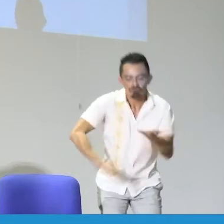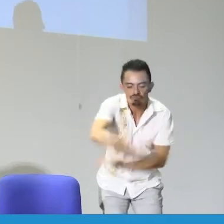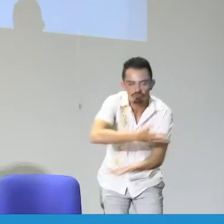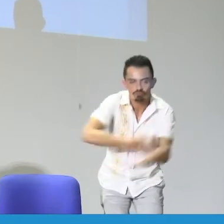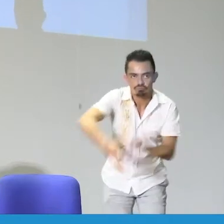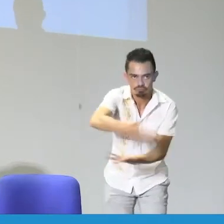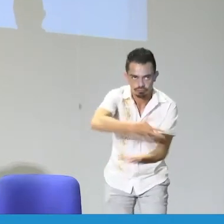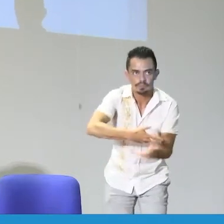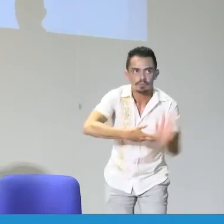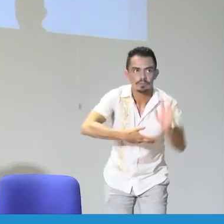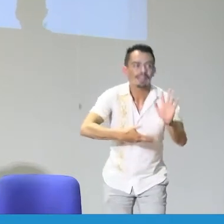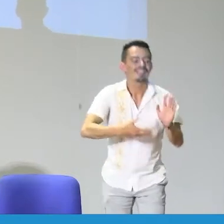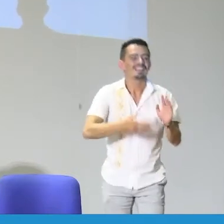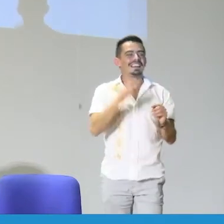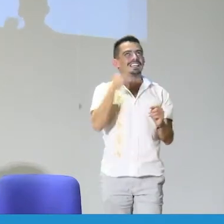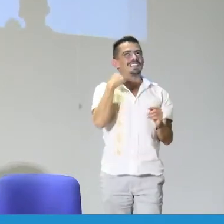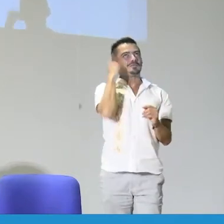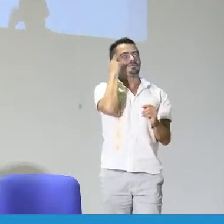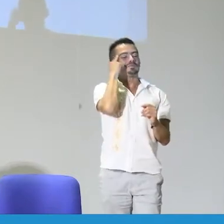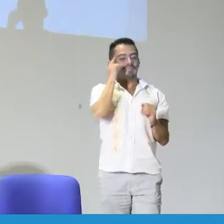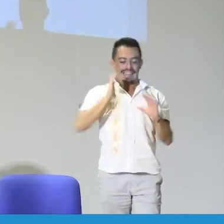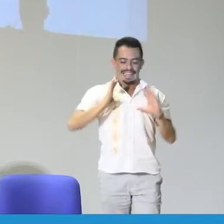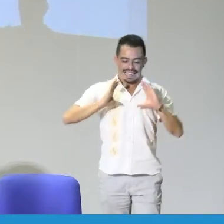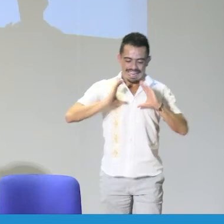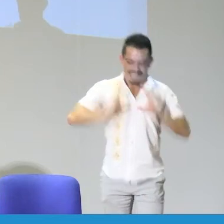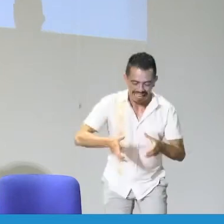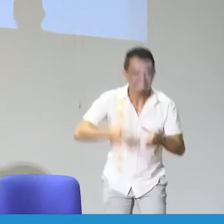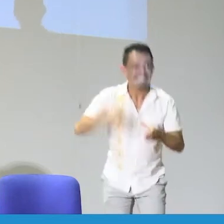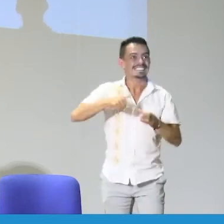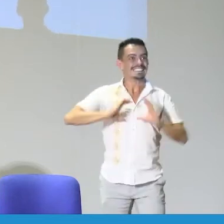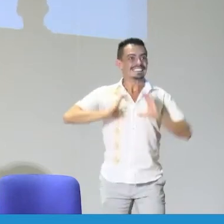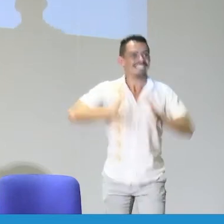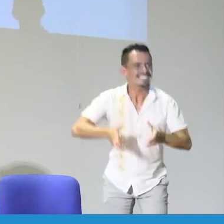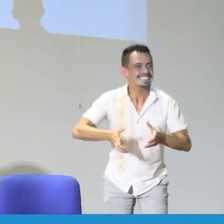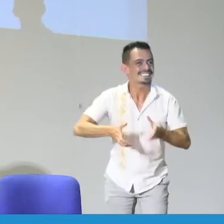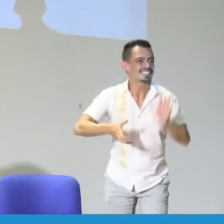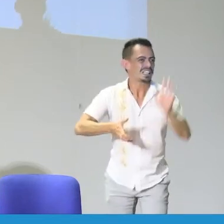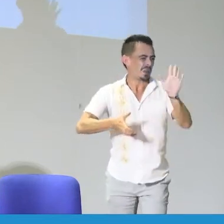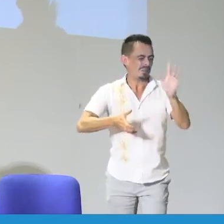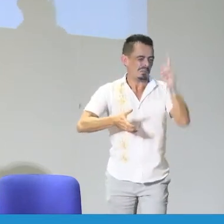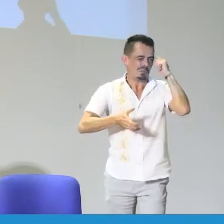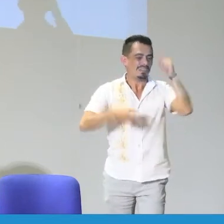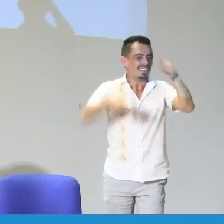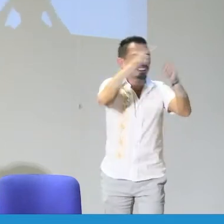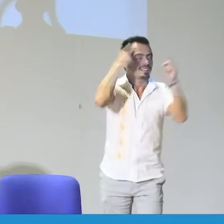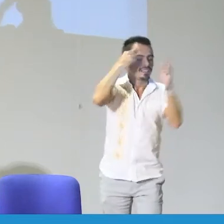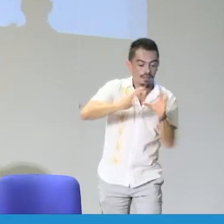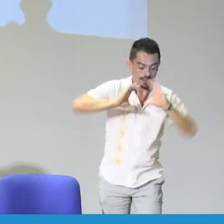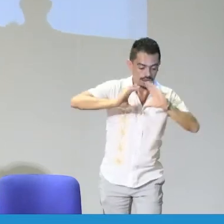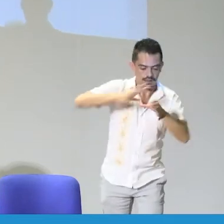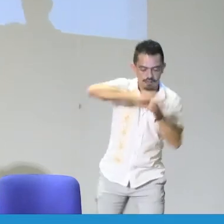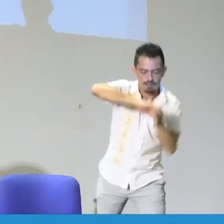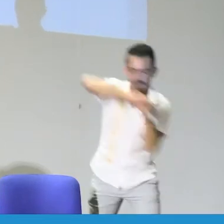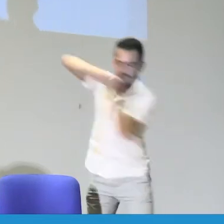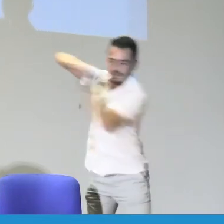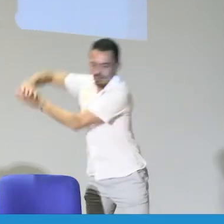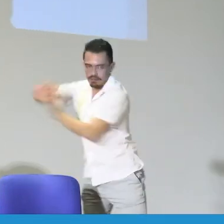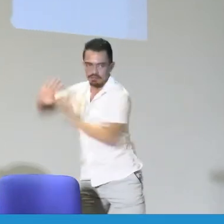Cuando estamos enfrente a los niños sordos, compartiendo con ellos en una clase cualquiera o en el aula de clase,